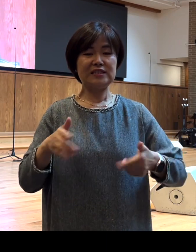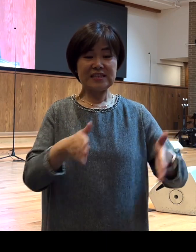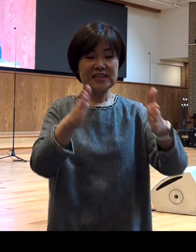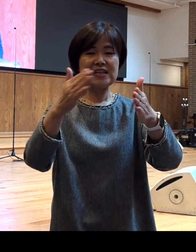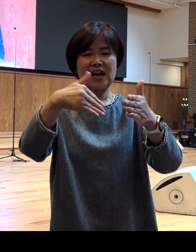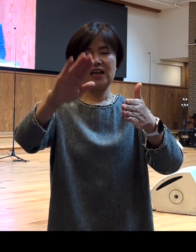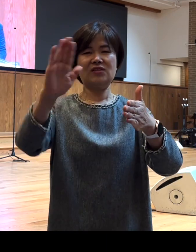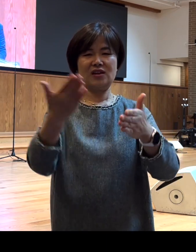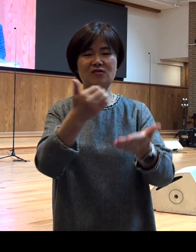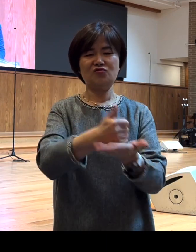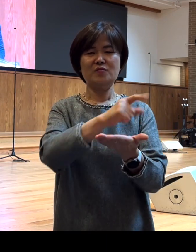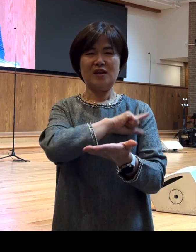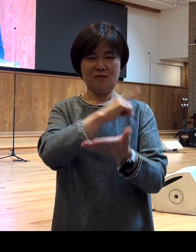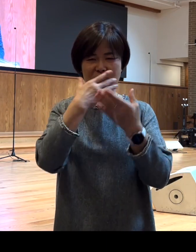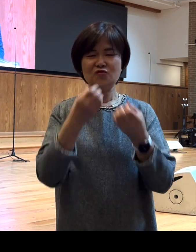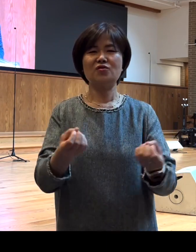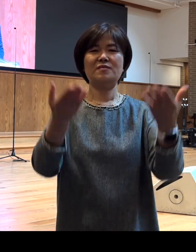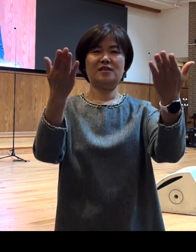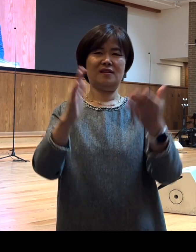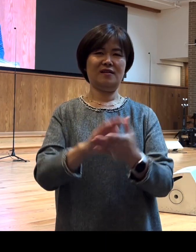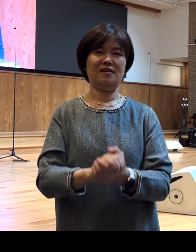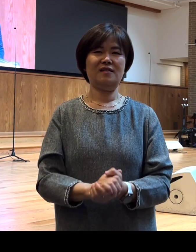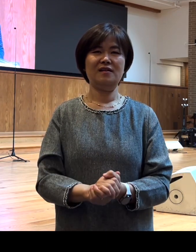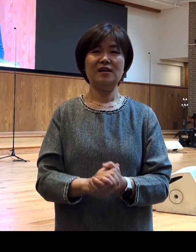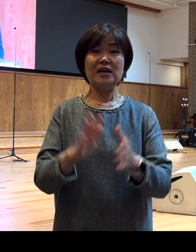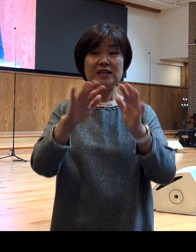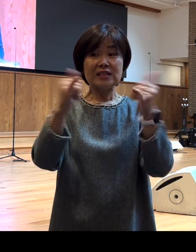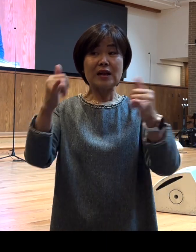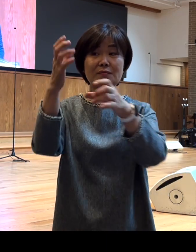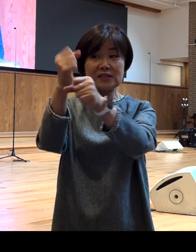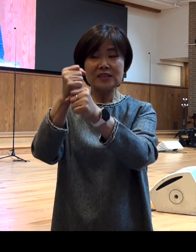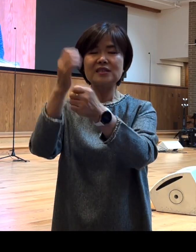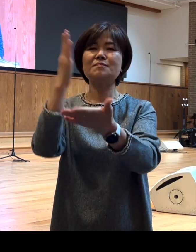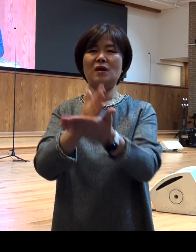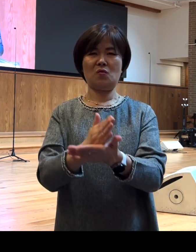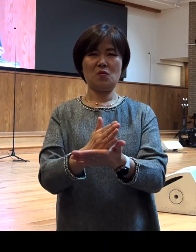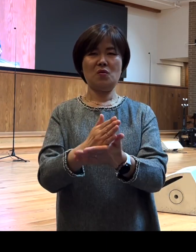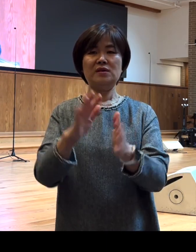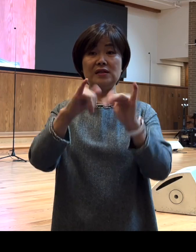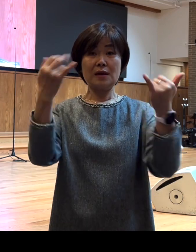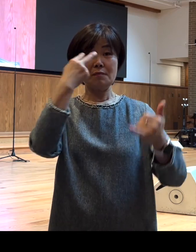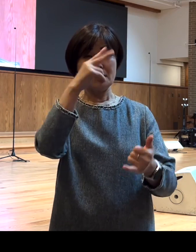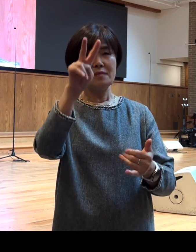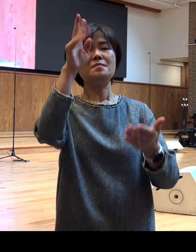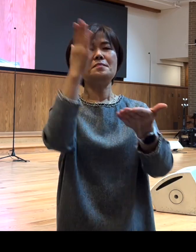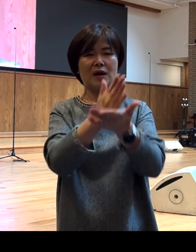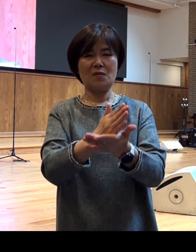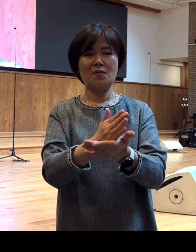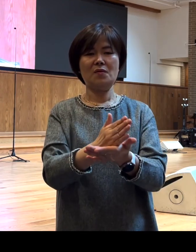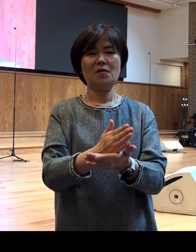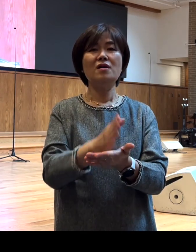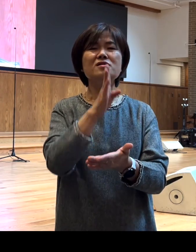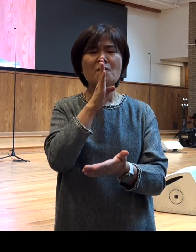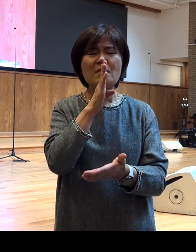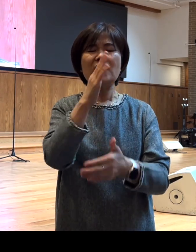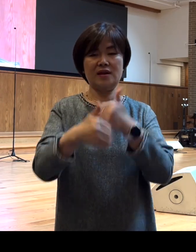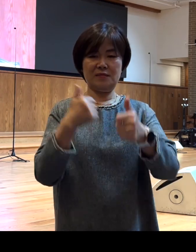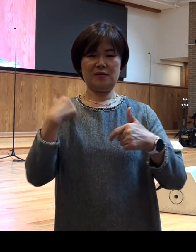주님의 이름으로 추건합니다 그럼 사람 의지하지 아니하고 사람 바라보지 아니하고 정말 하나님이 기뻐하시는 길이